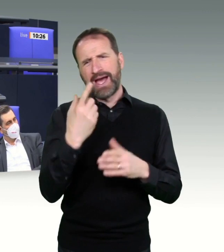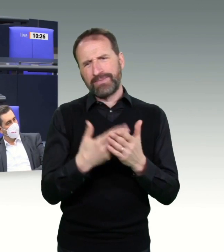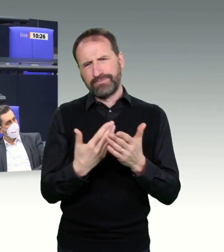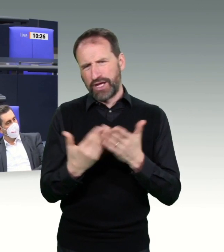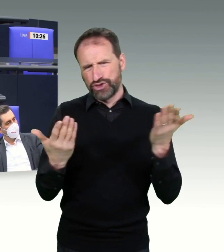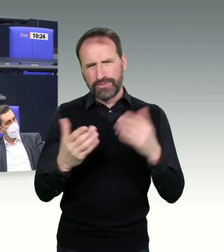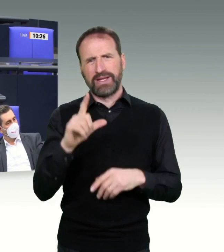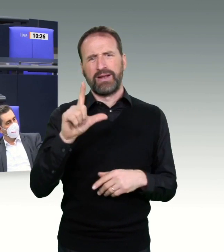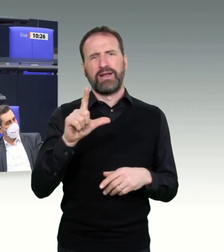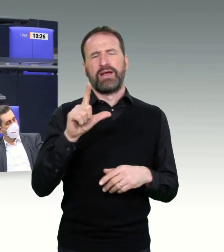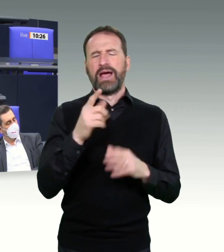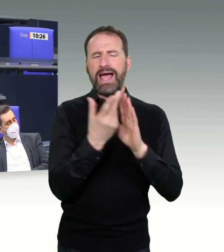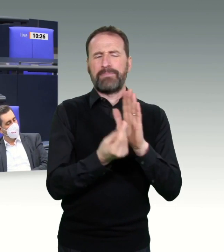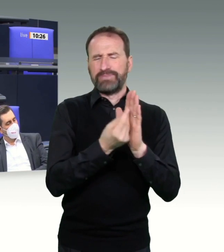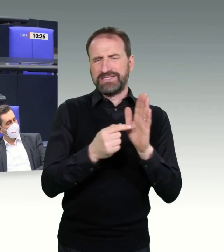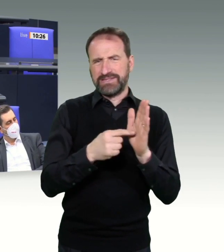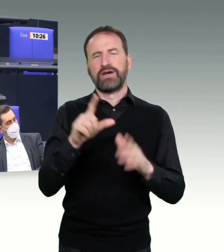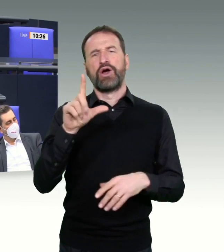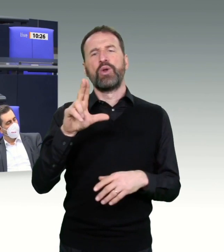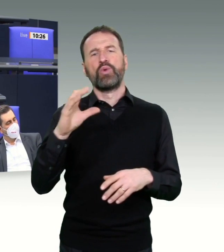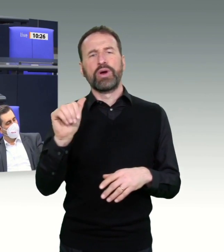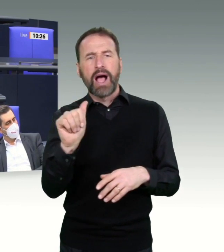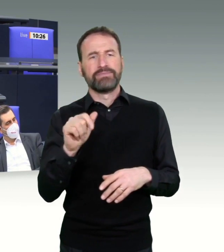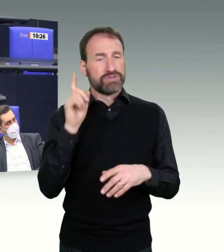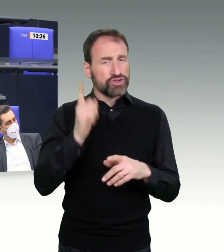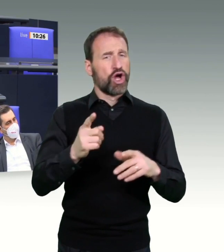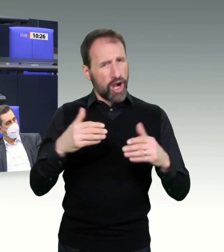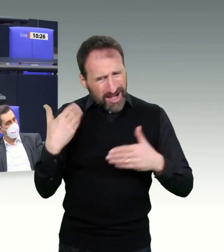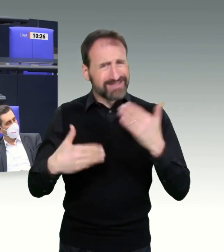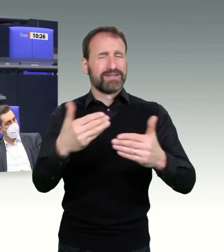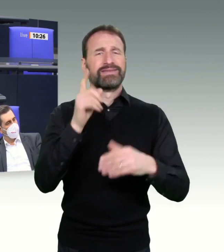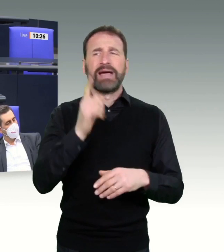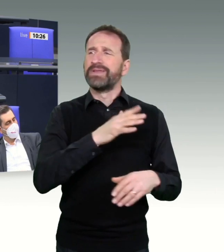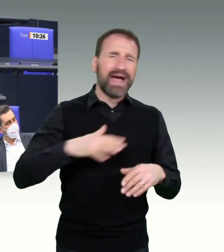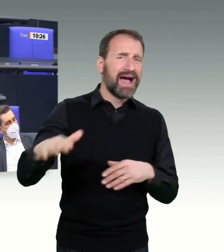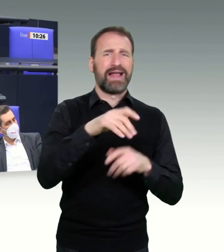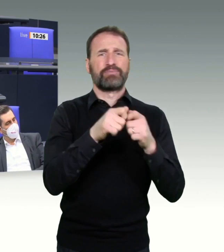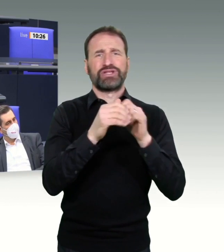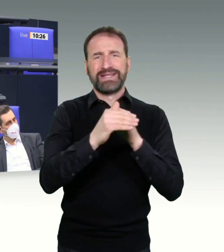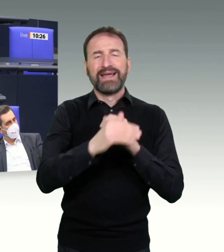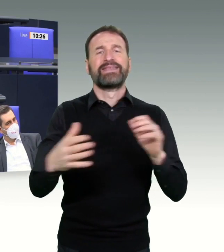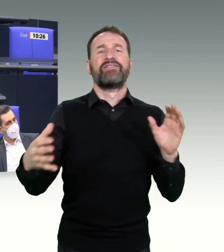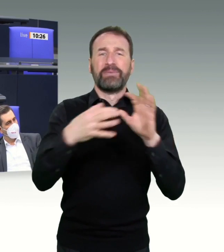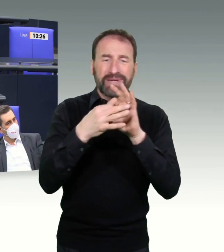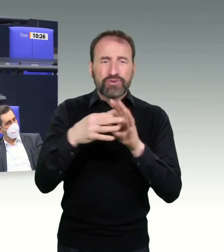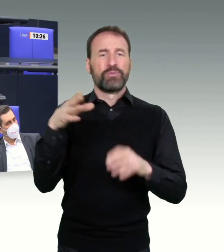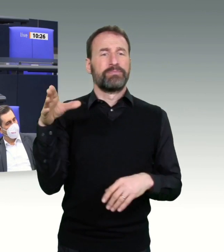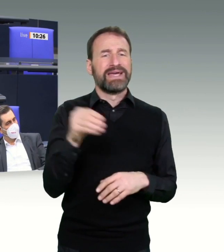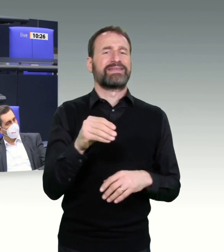Bundesländer auch mit den Gesundheitsämtern und mit SORMAS verbinden können? Warum machen Sie jetzt hier diese Unterschiede? Das ist wieder so